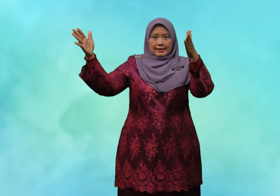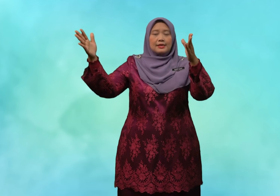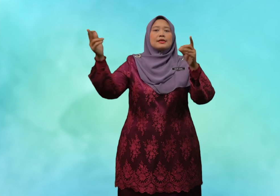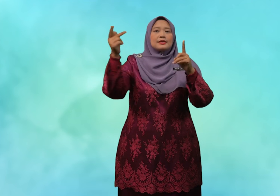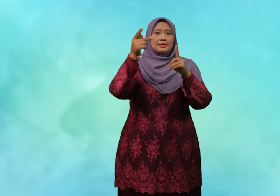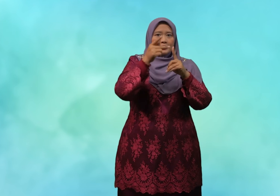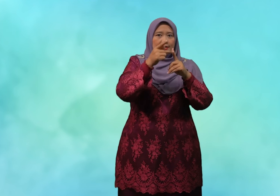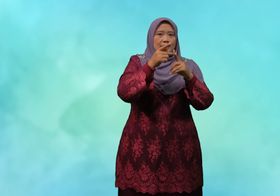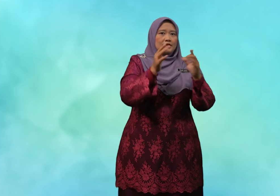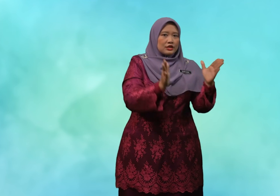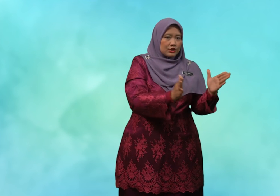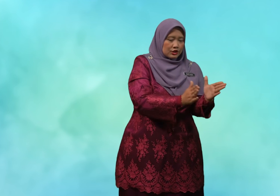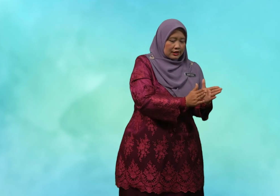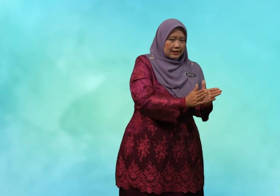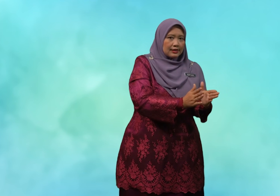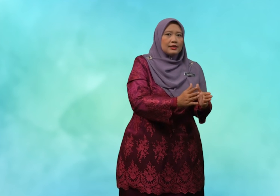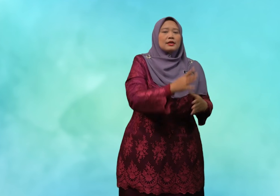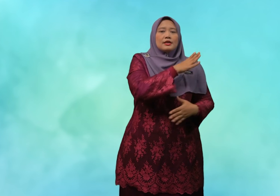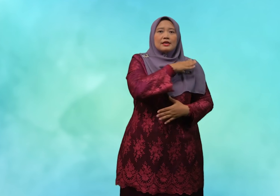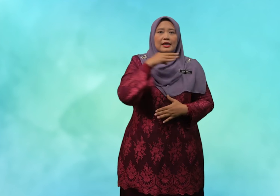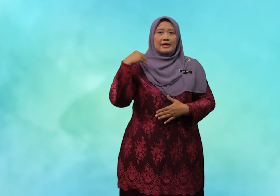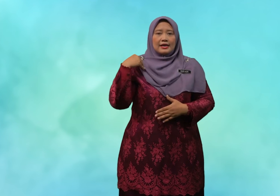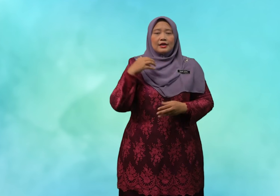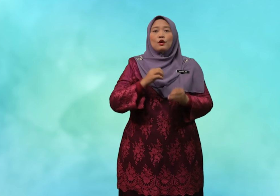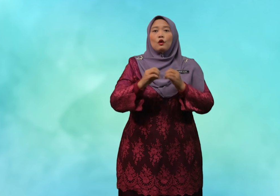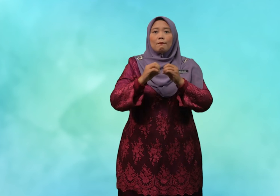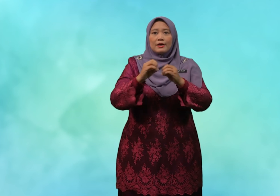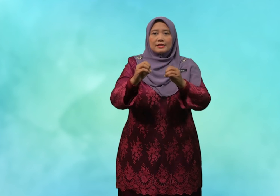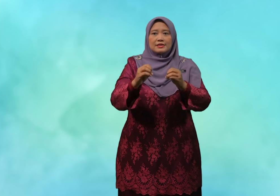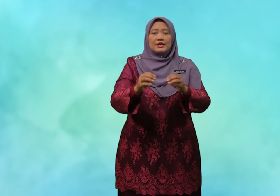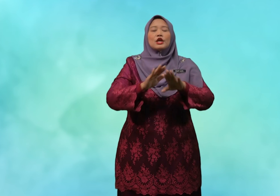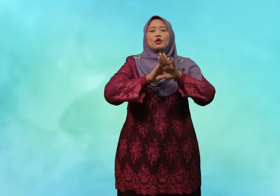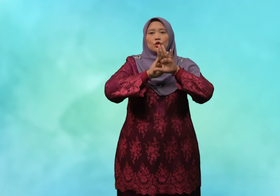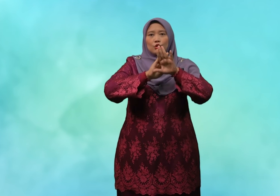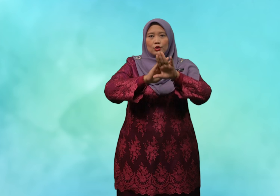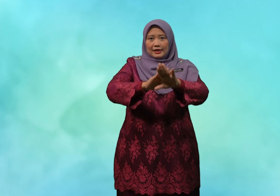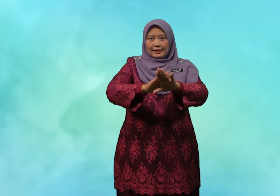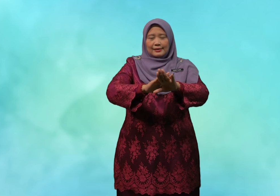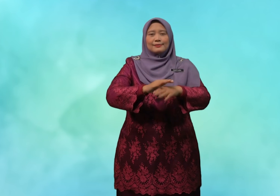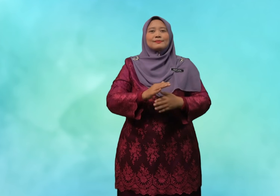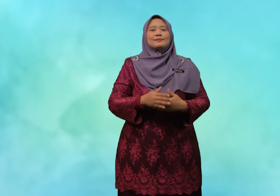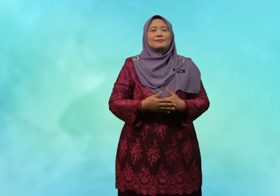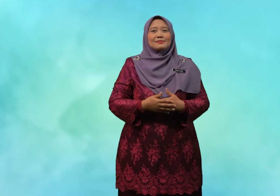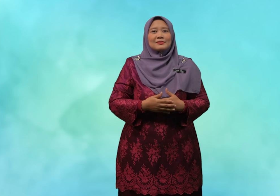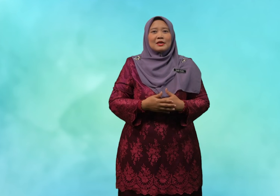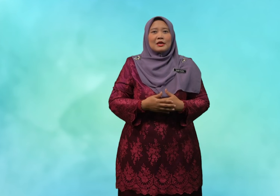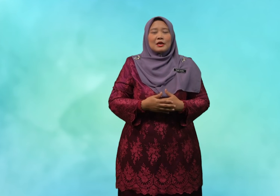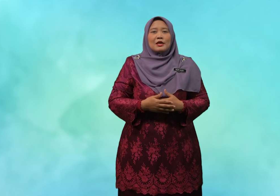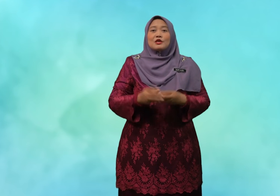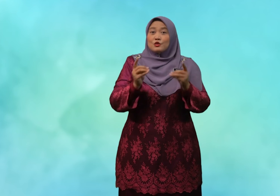ke kecil dan operasi tolak jumpa